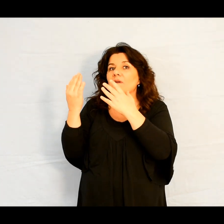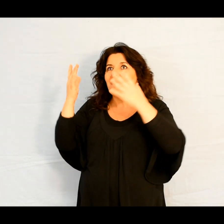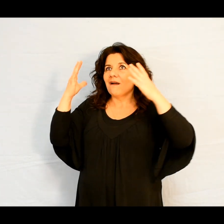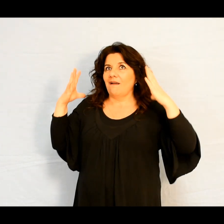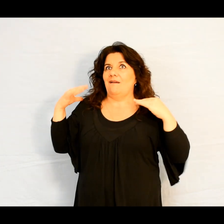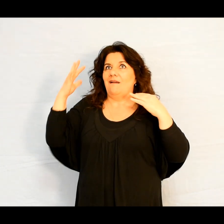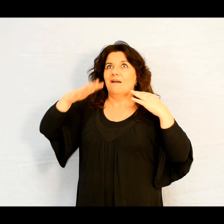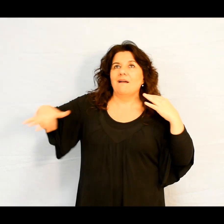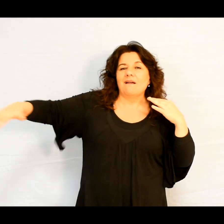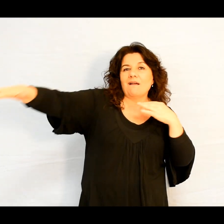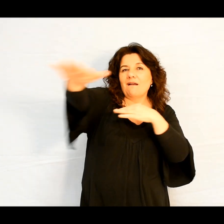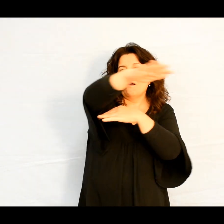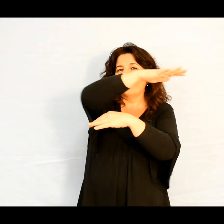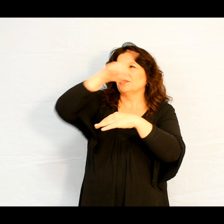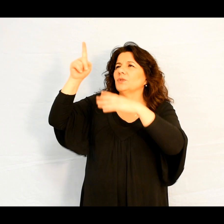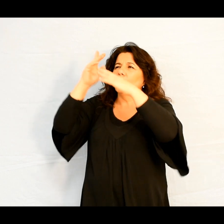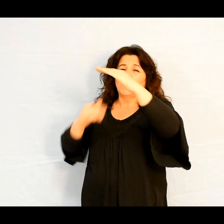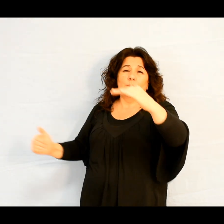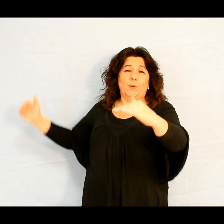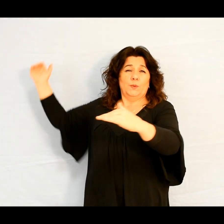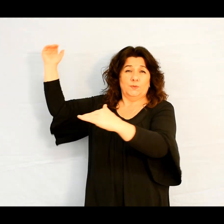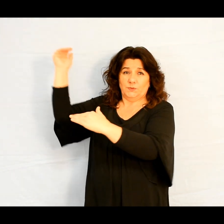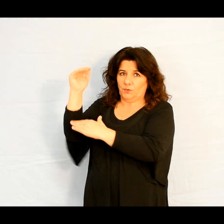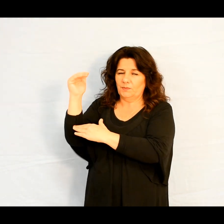en héritage un nom si différent de leur.